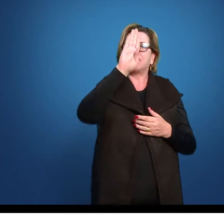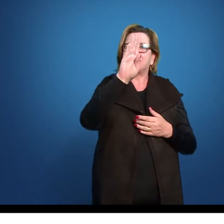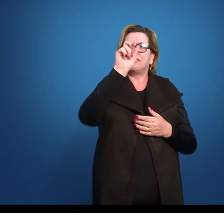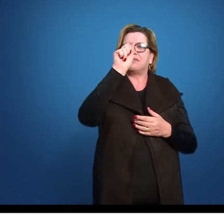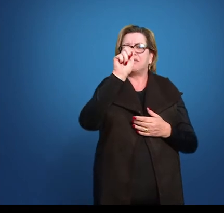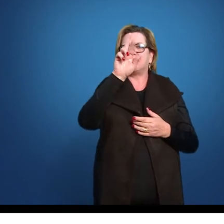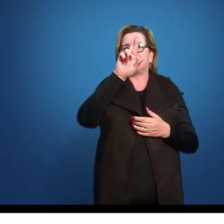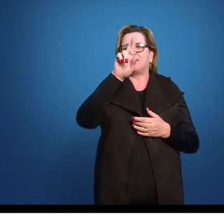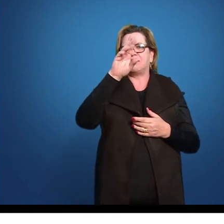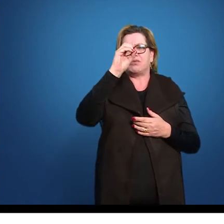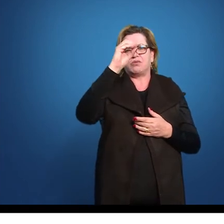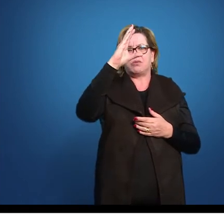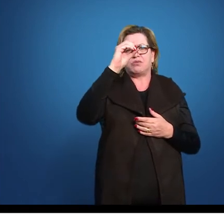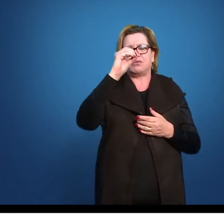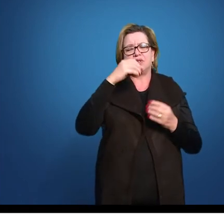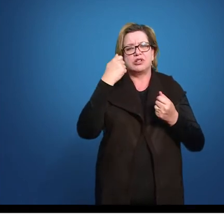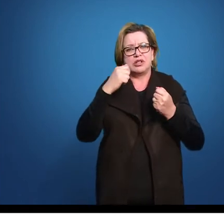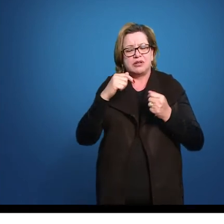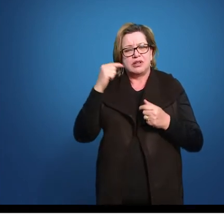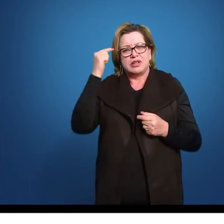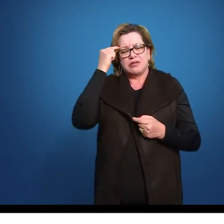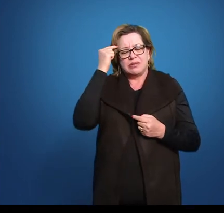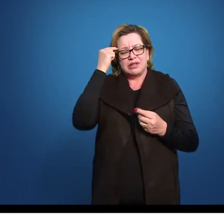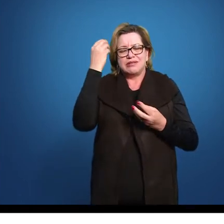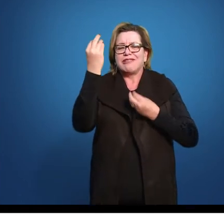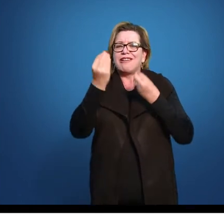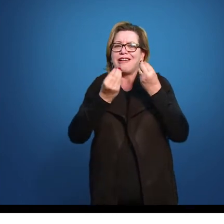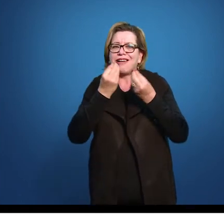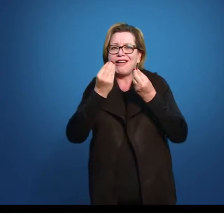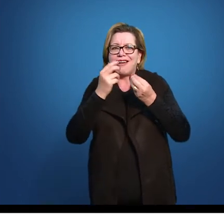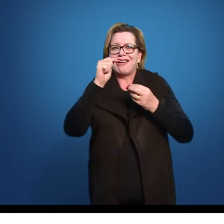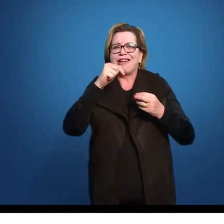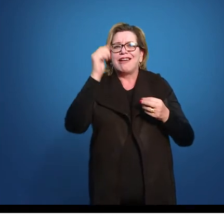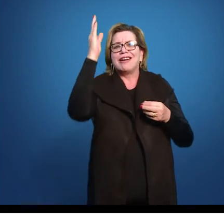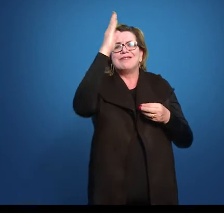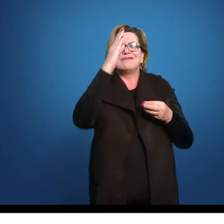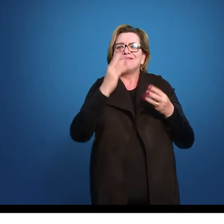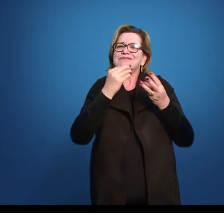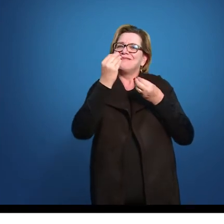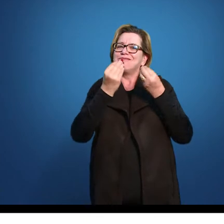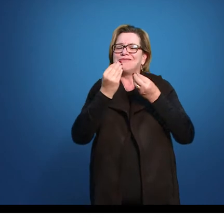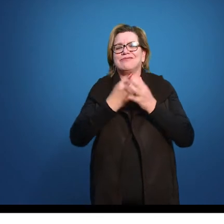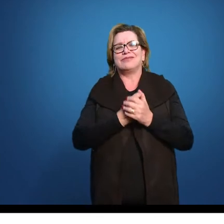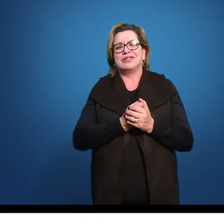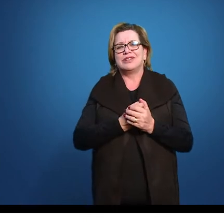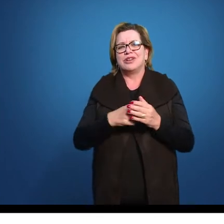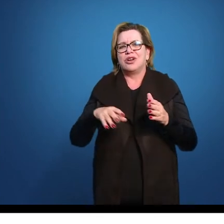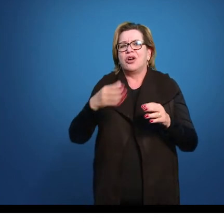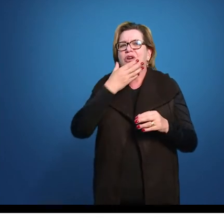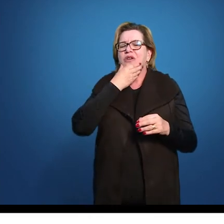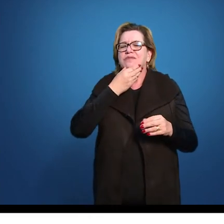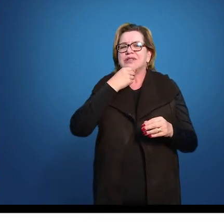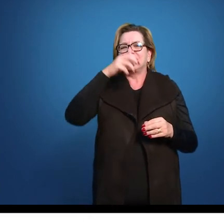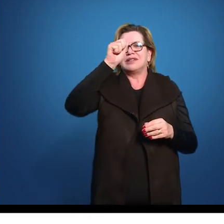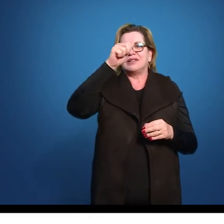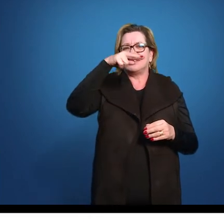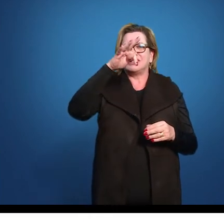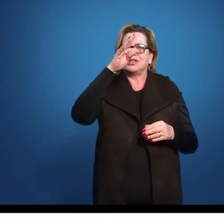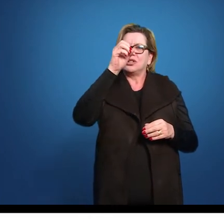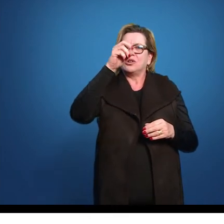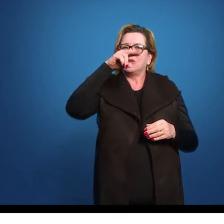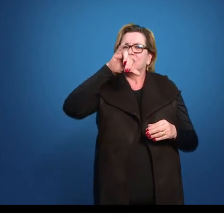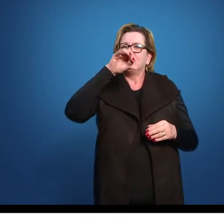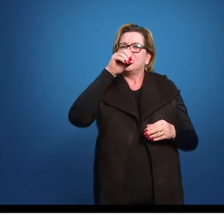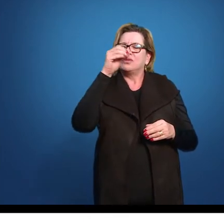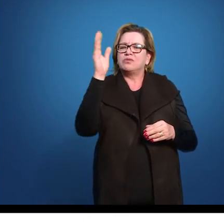Nas especificidades do barroco De um barroco no Brasil Segundo Antônio Cândido Para a gente pensar o barroco A gente